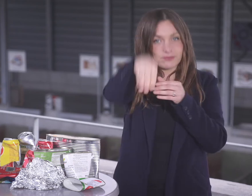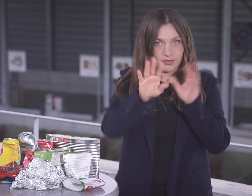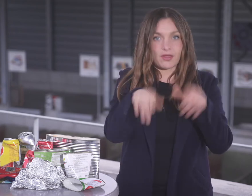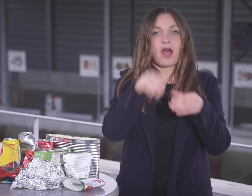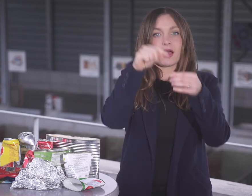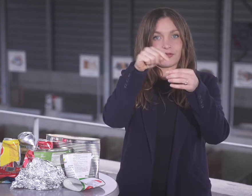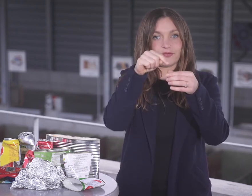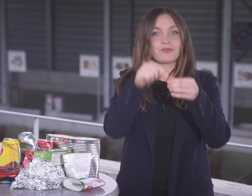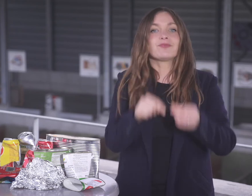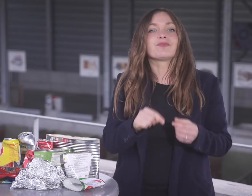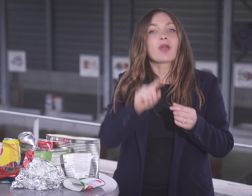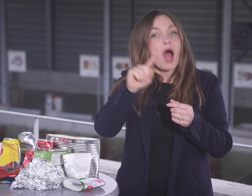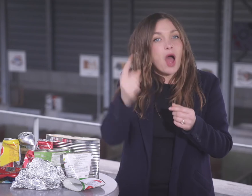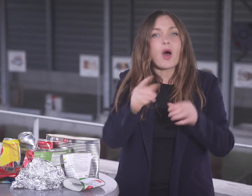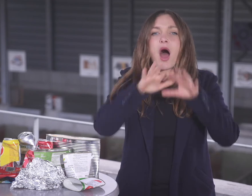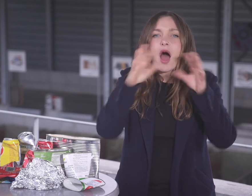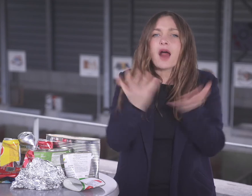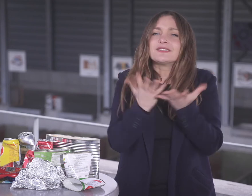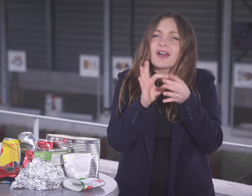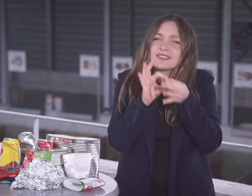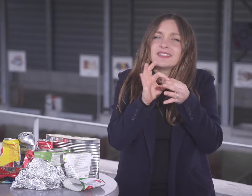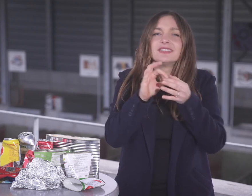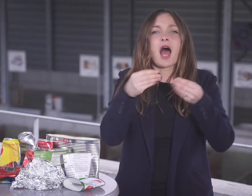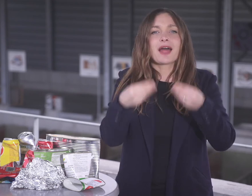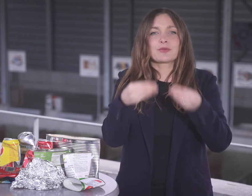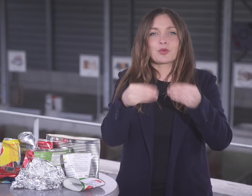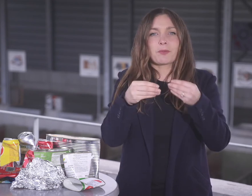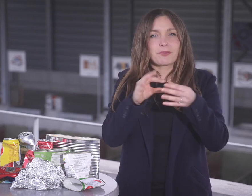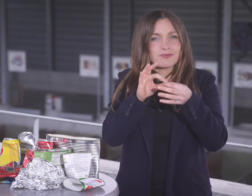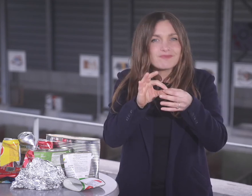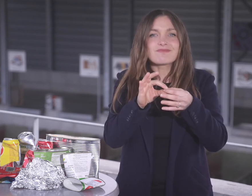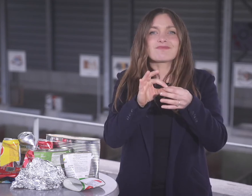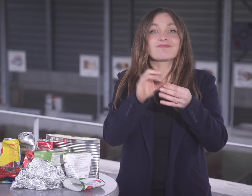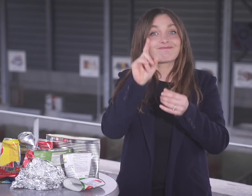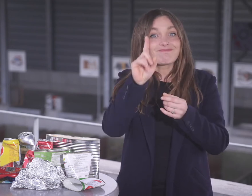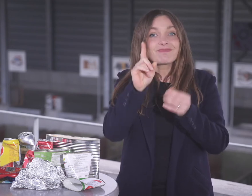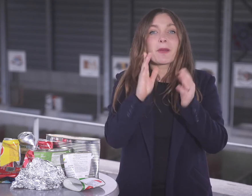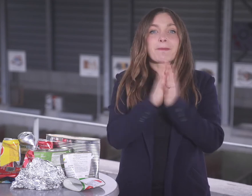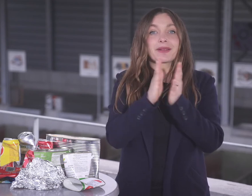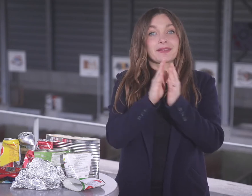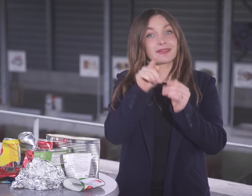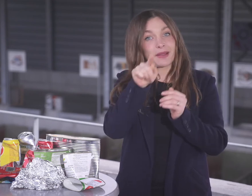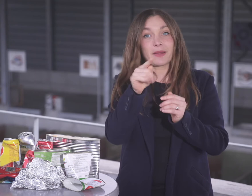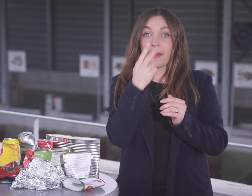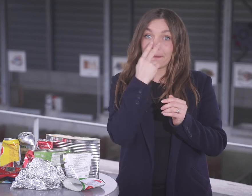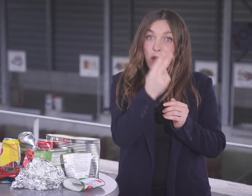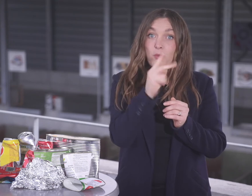Flaschen, Aluminiumtuben, sowie Tierfutter und Alugefrierschalen,